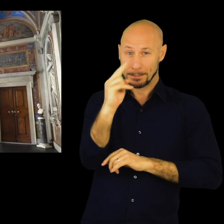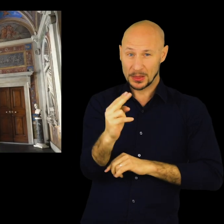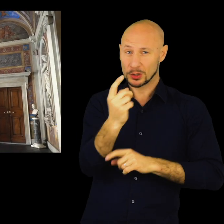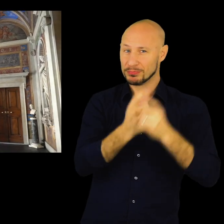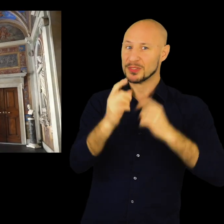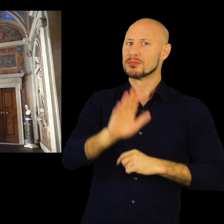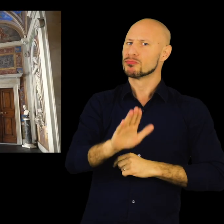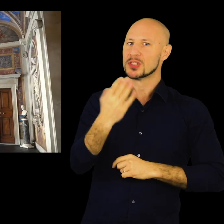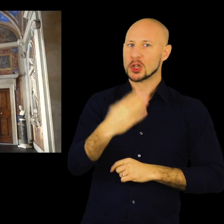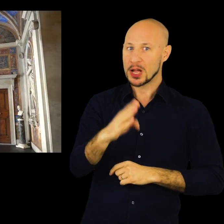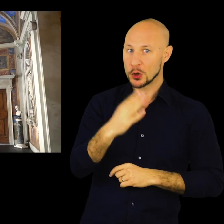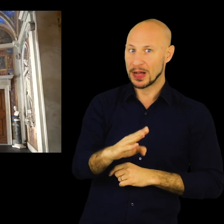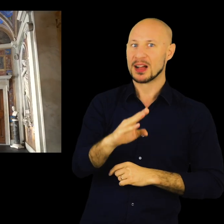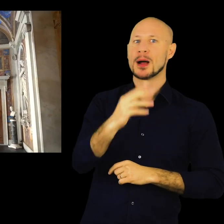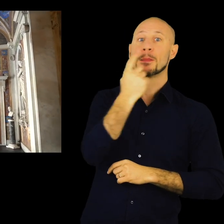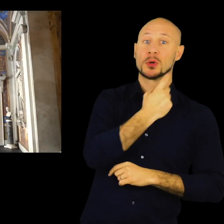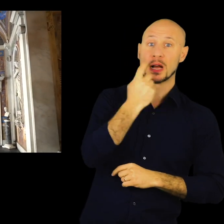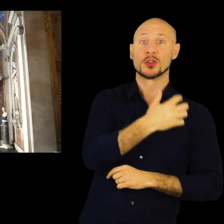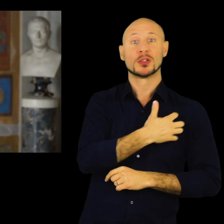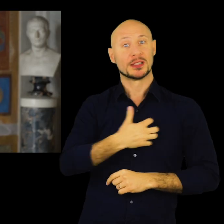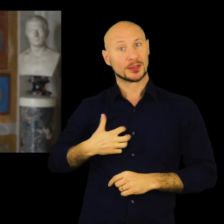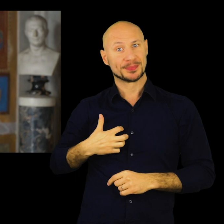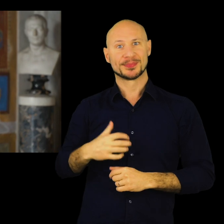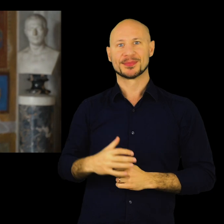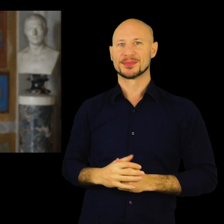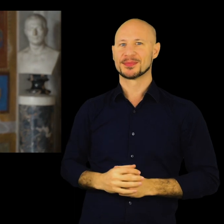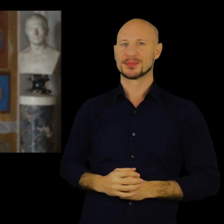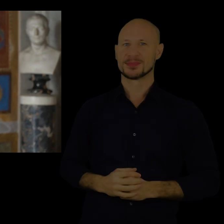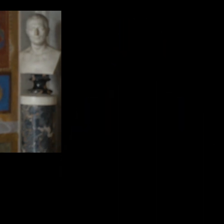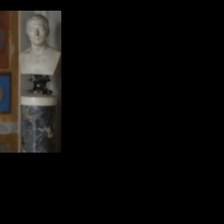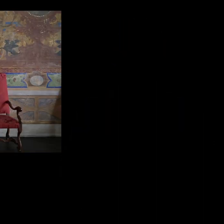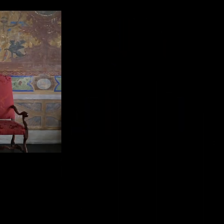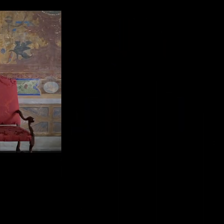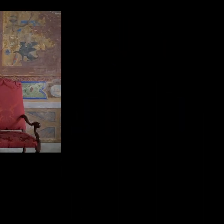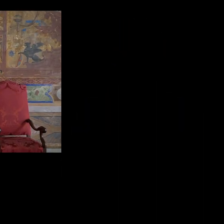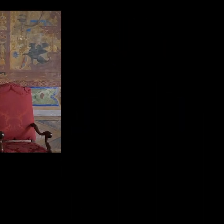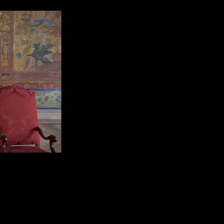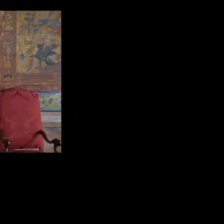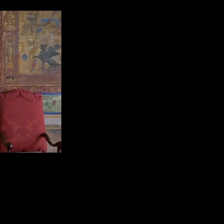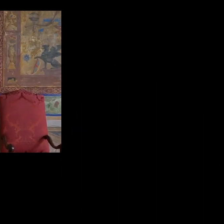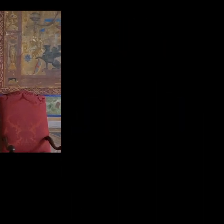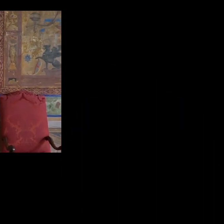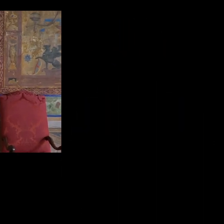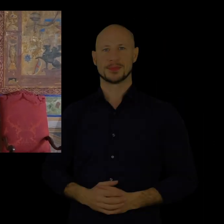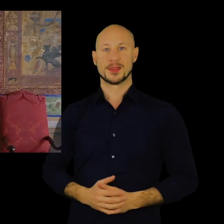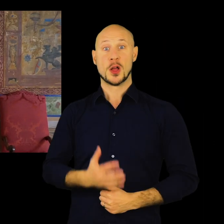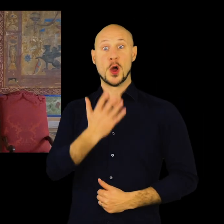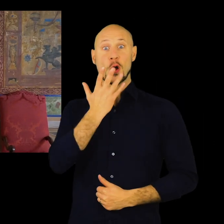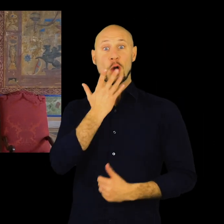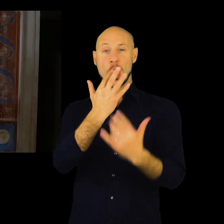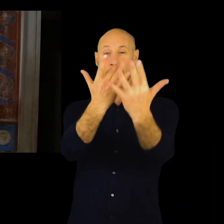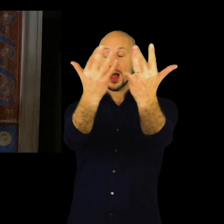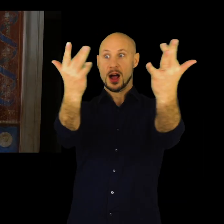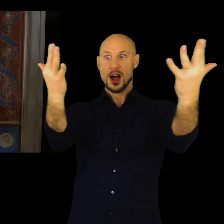sempre nell'Ottocento, da due pittori genovesi, Boccardo e Leoncini. Spiccano poi, in questo trionfo di